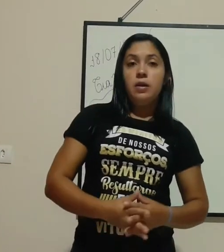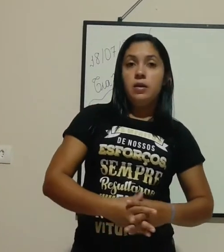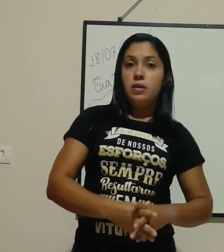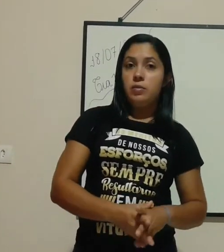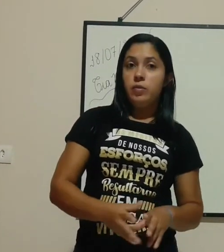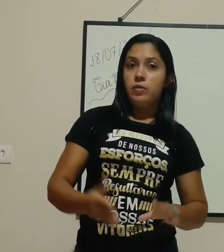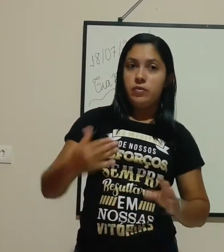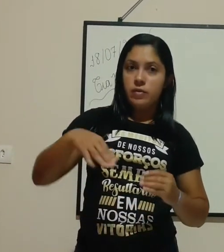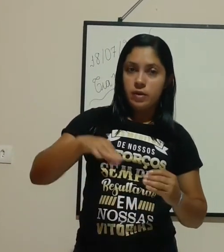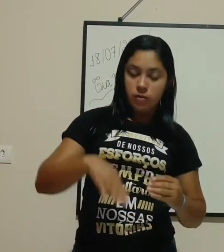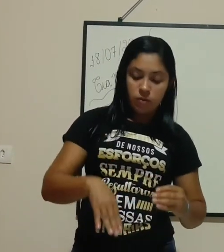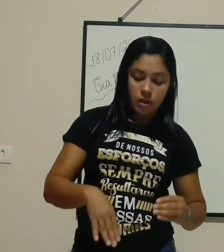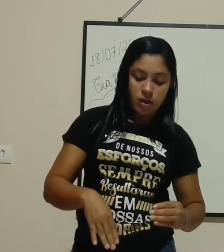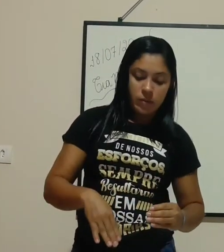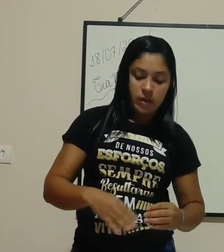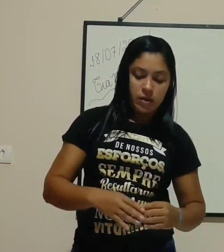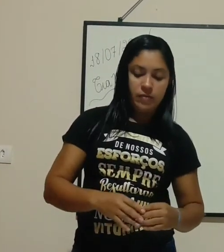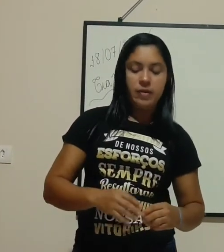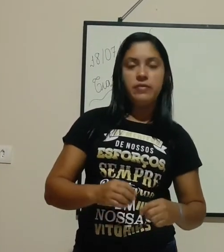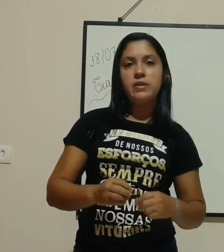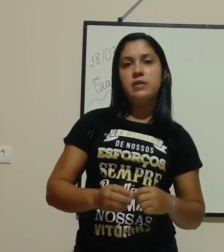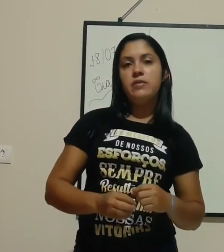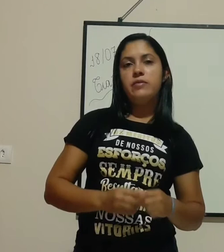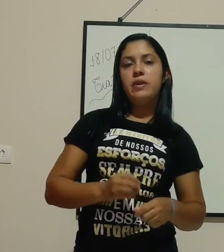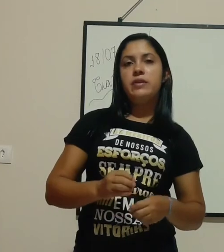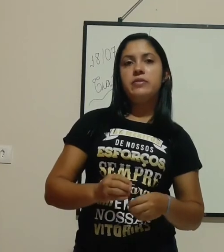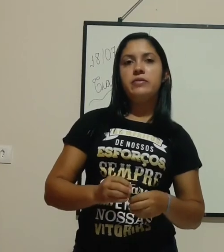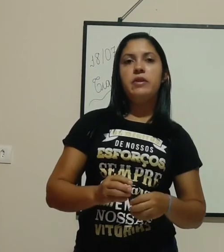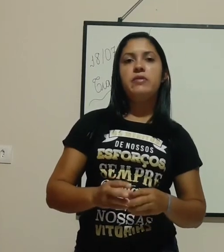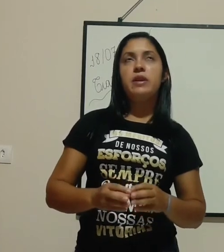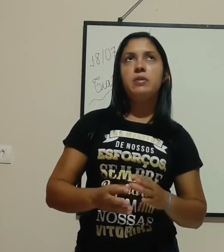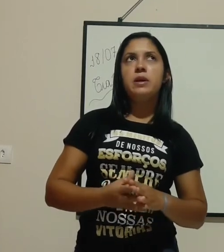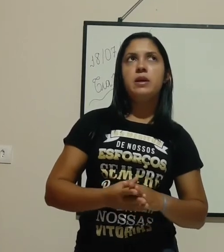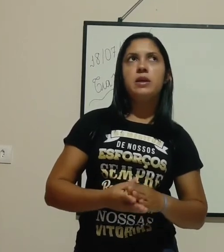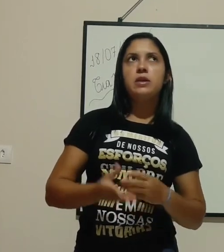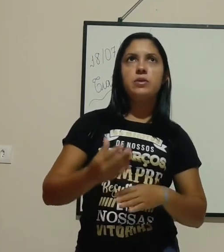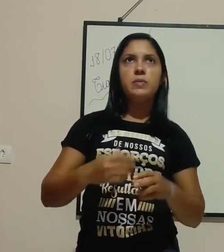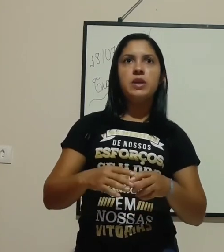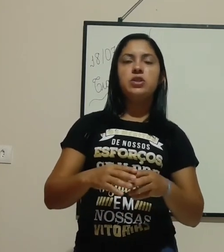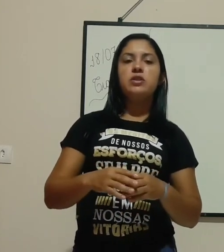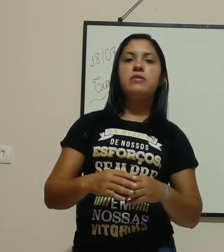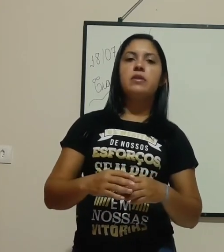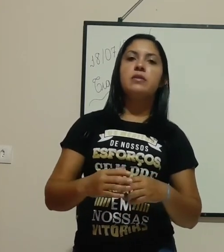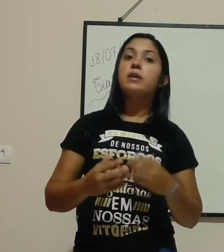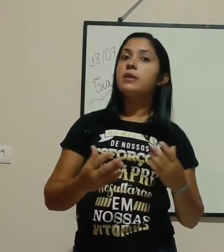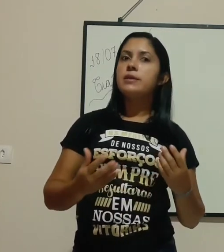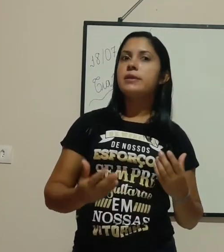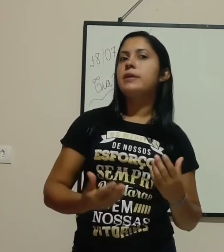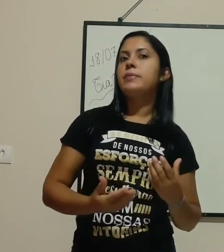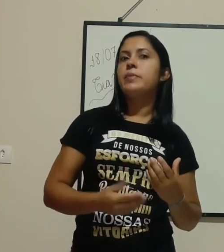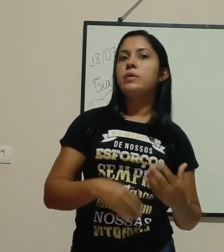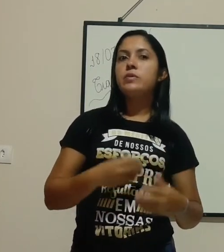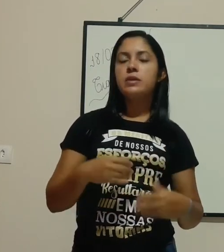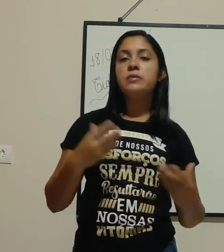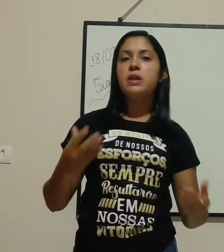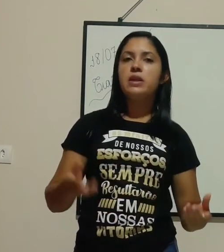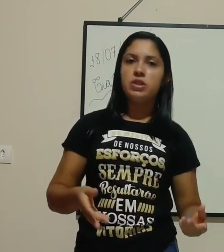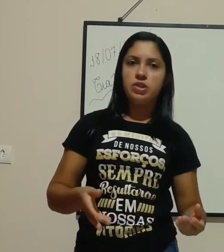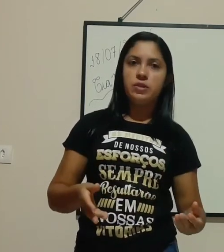Bom, no tema aqui vai falar uma retrospectiva dessa produção da energia,